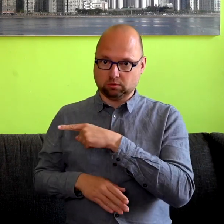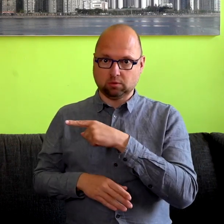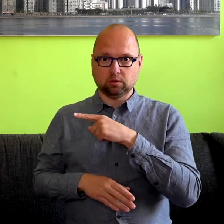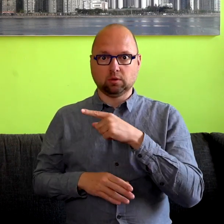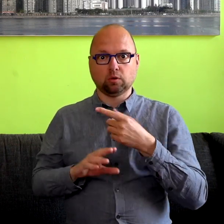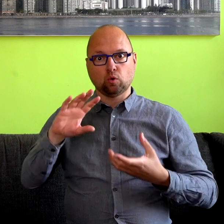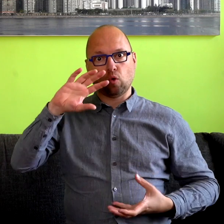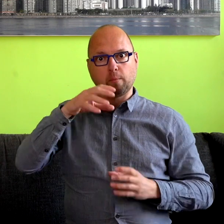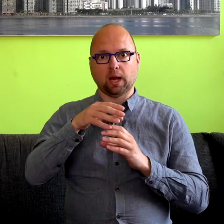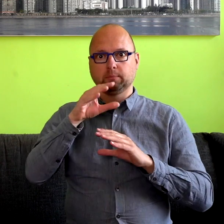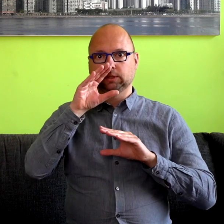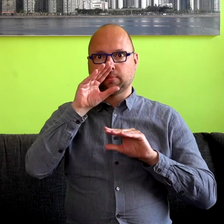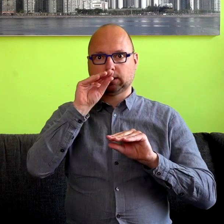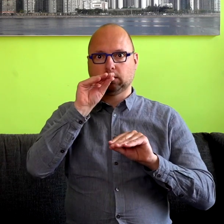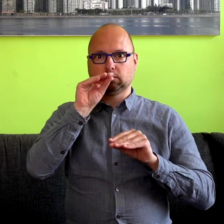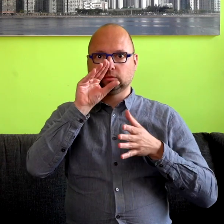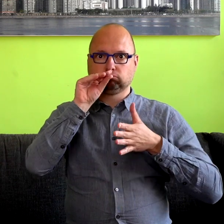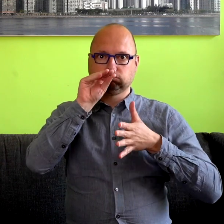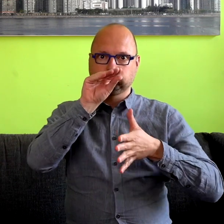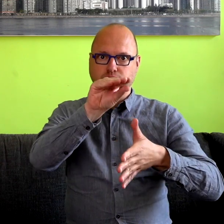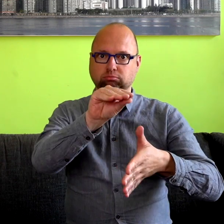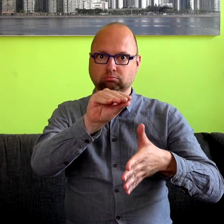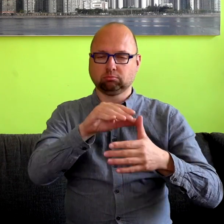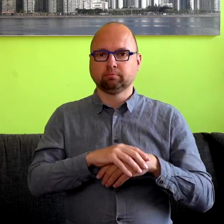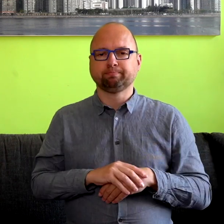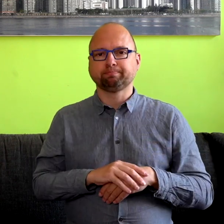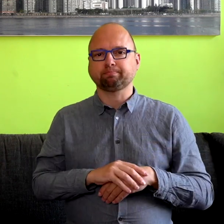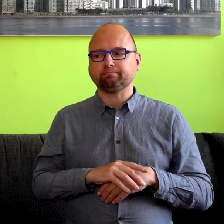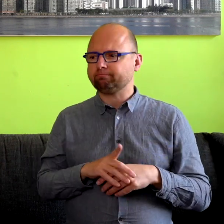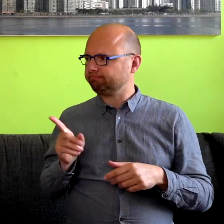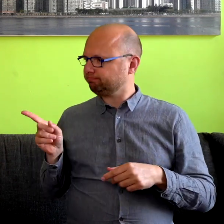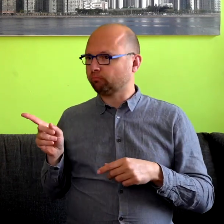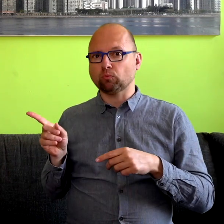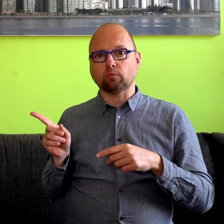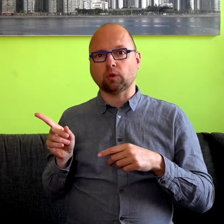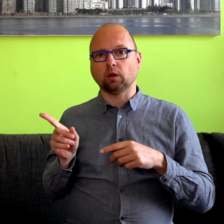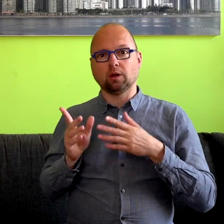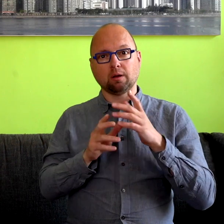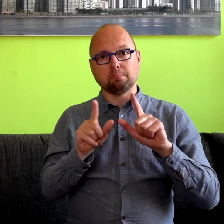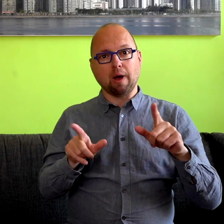Ik gebruik nu geen gebarentaal. Ik gebruik wat ze noemen spraakondersteunende gebaren.